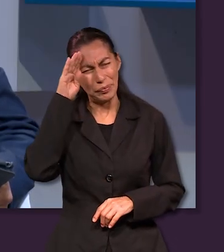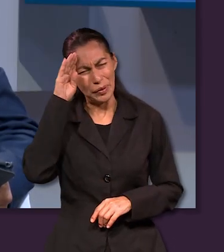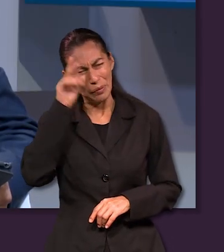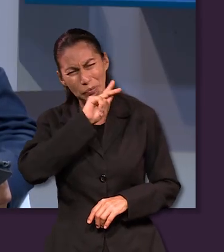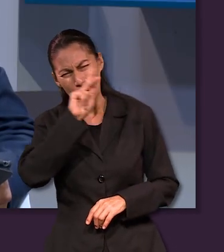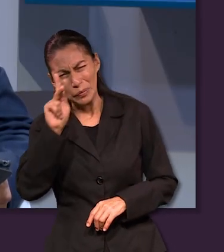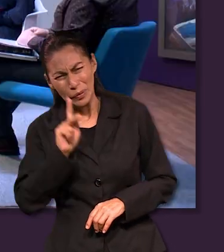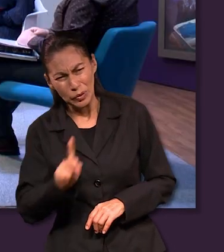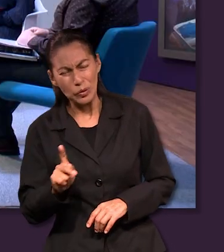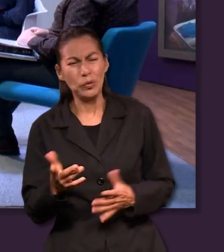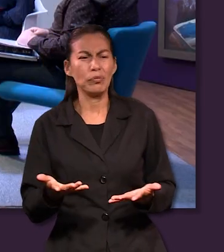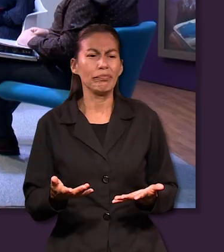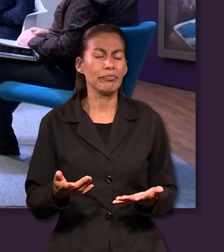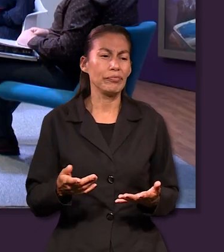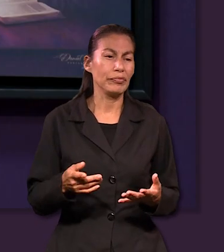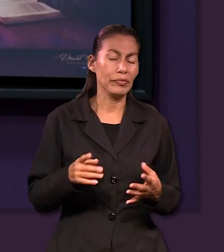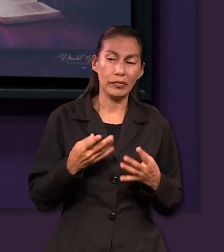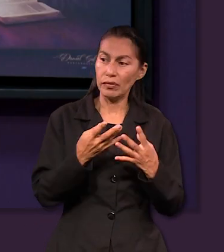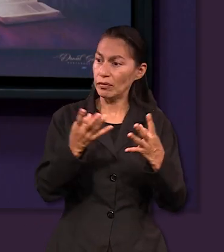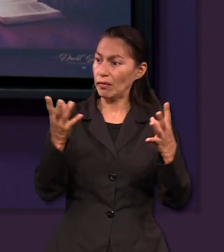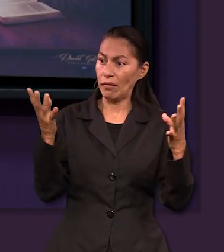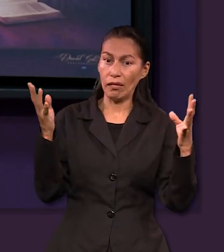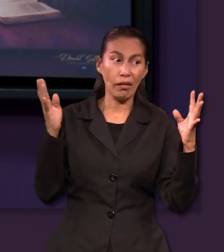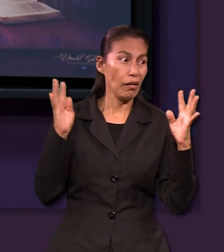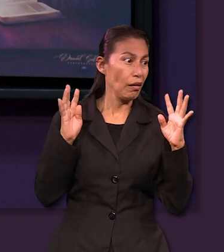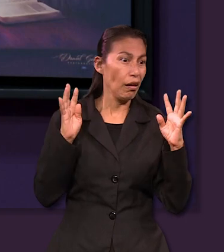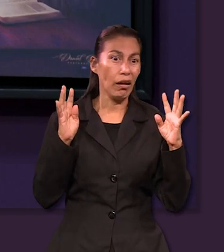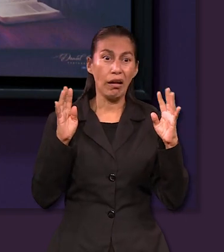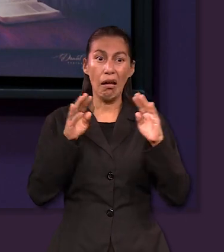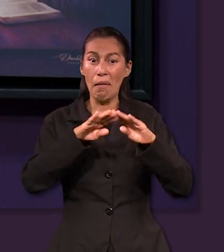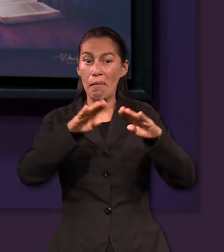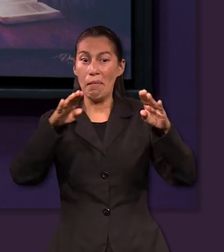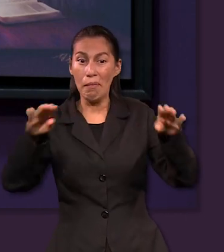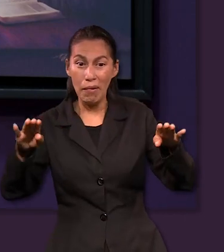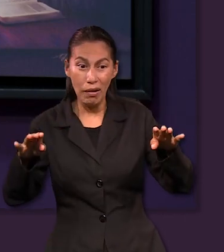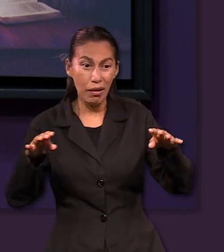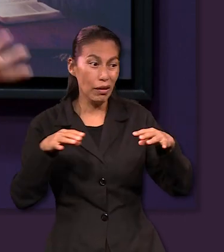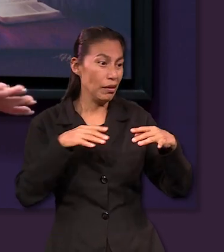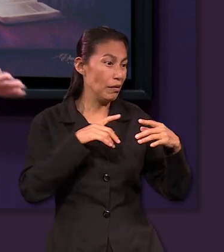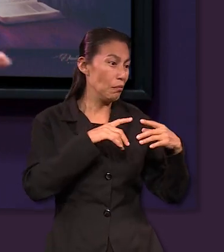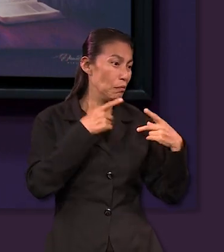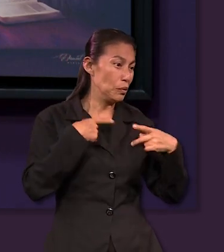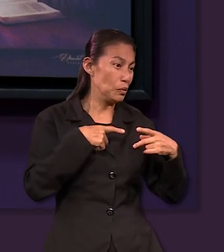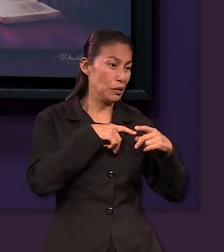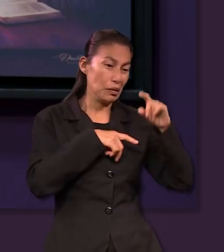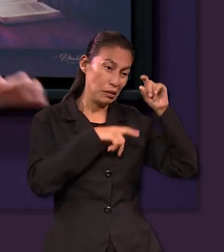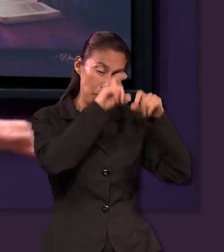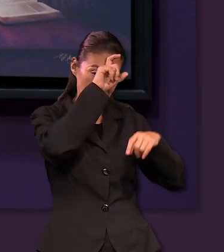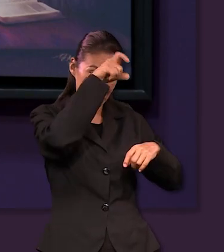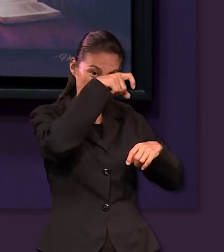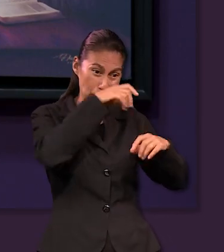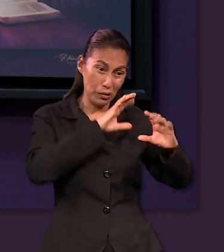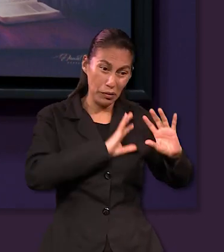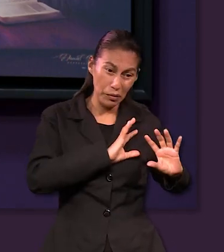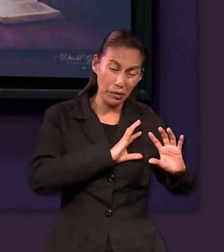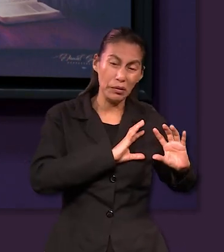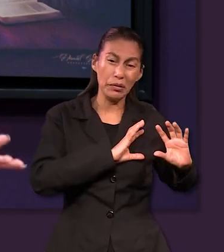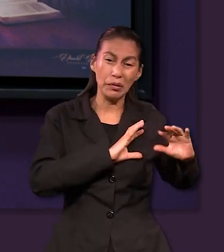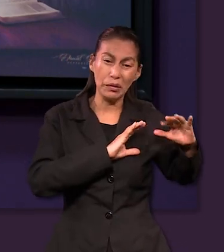situación, imagínate, ¿no? ¿Qué es peor? Ves a todos los lados y ¿qué es peor? El mar,